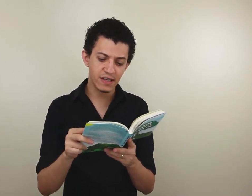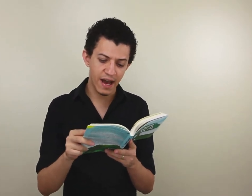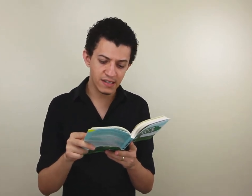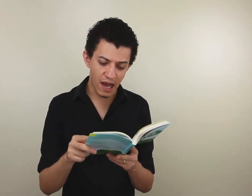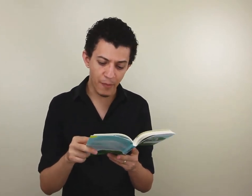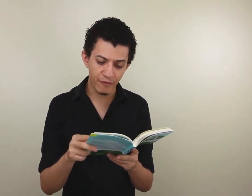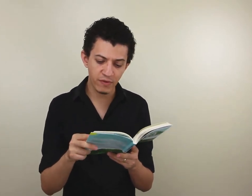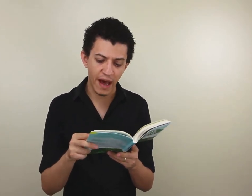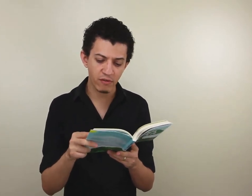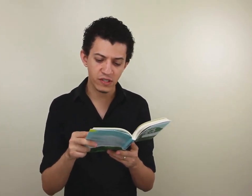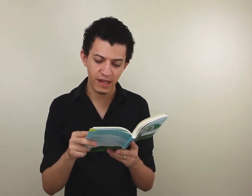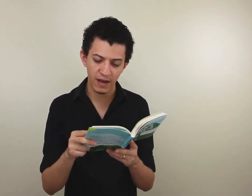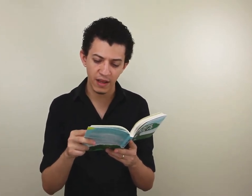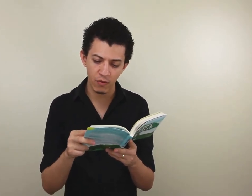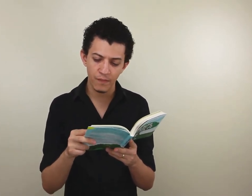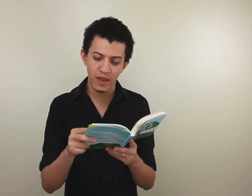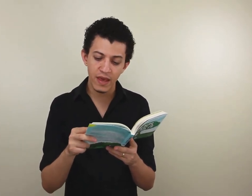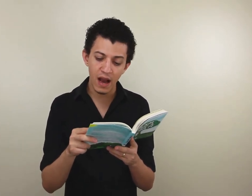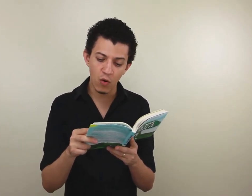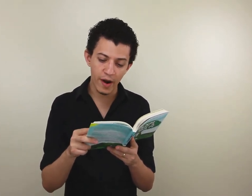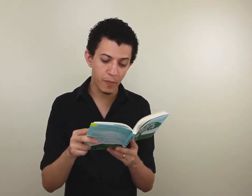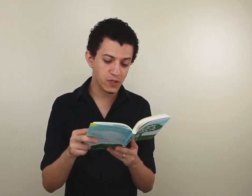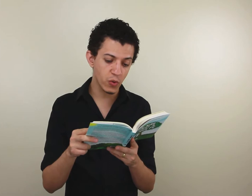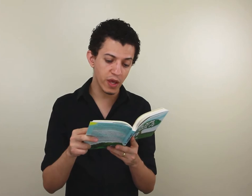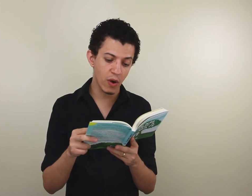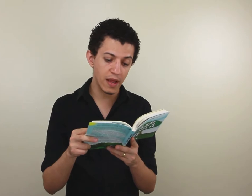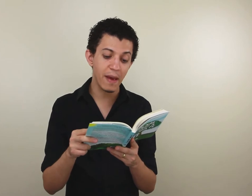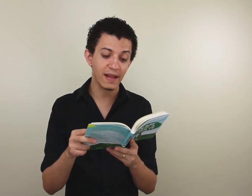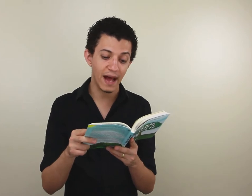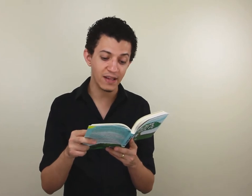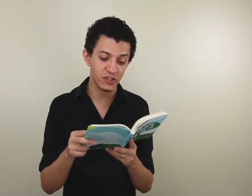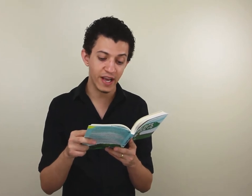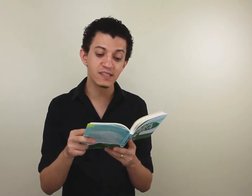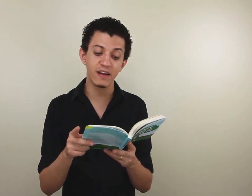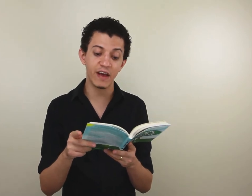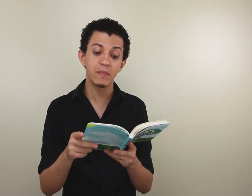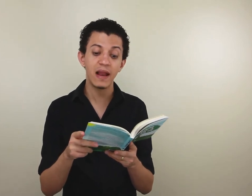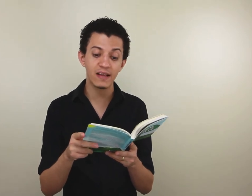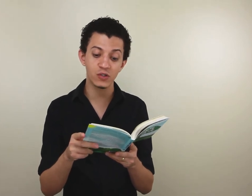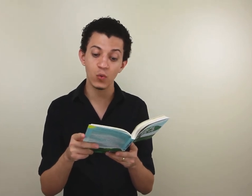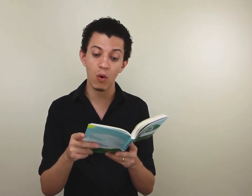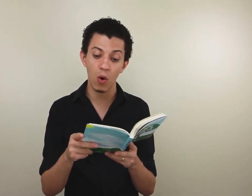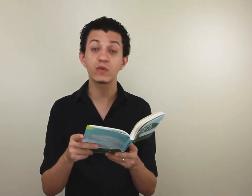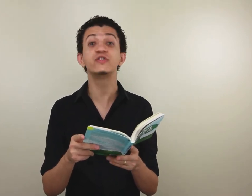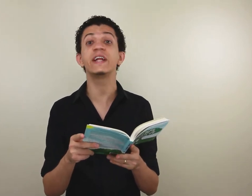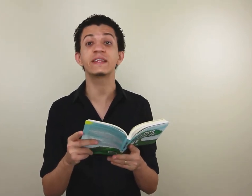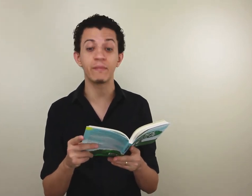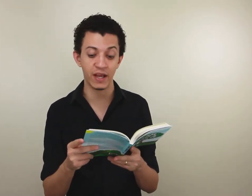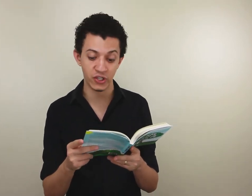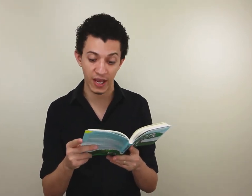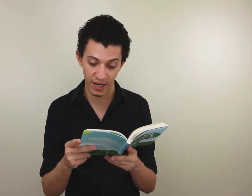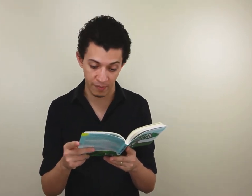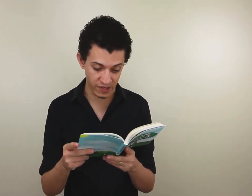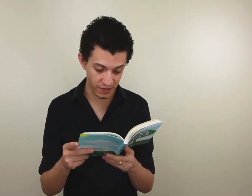sinais, aprofundaram-se na língua e agora possuíam a liberdade de escrever bilhetes um ao outro diretamente em libras.